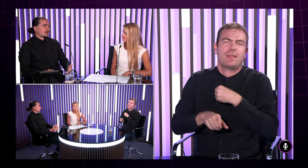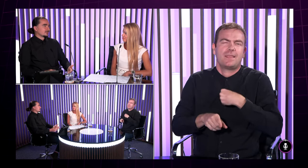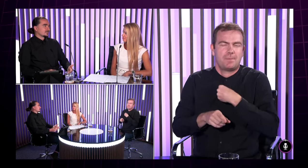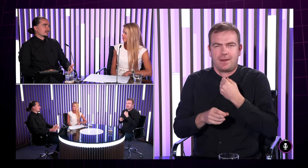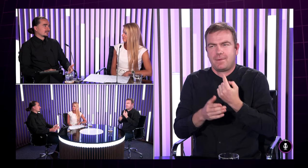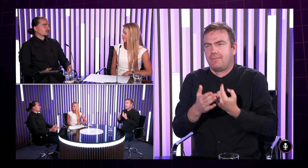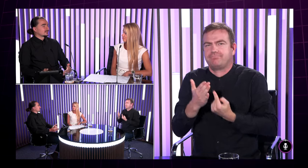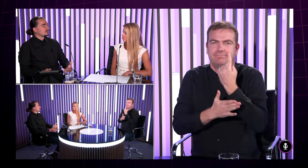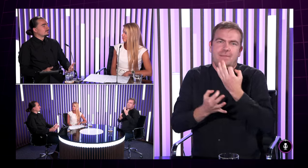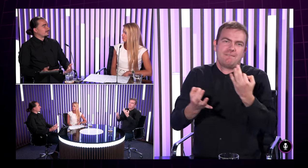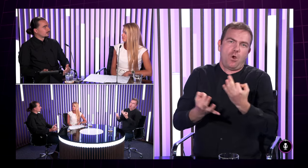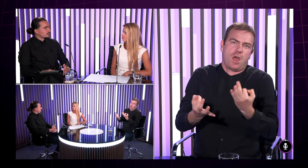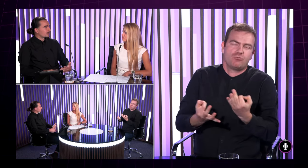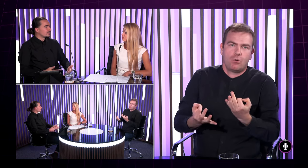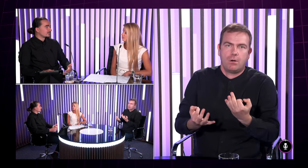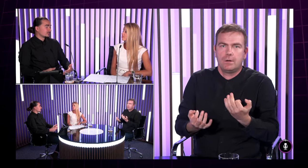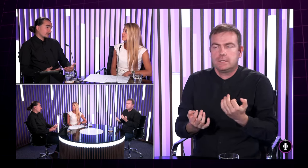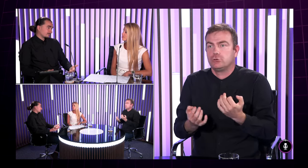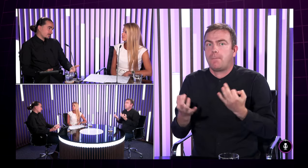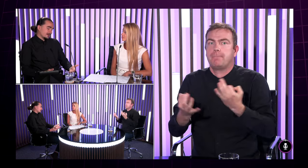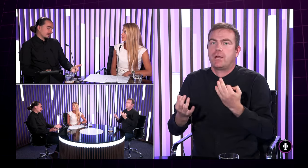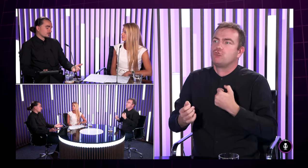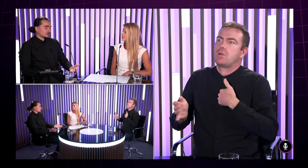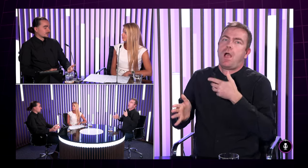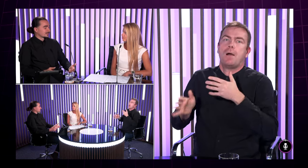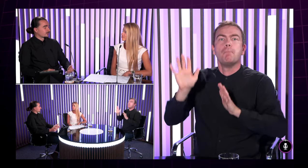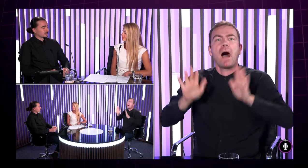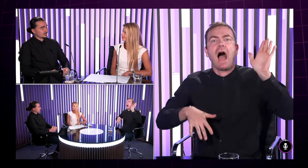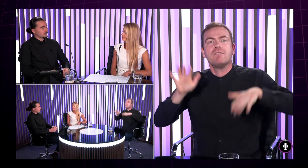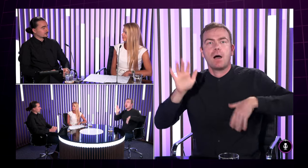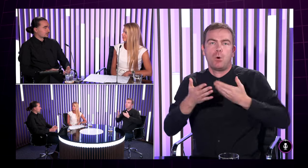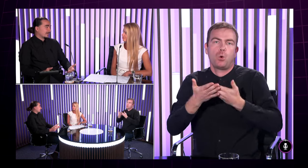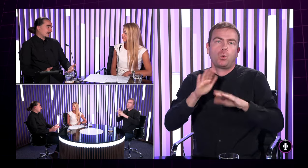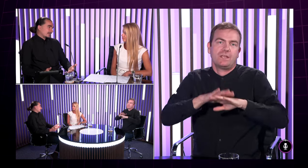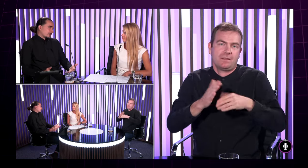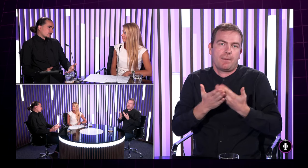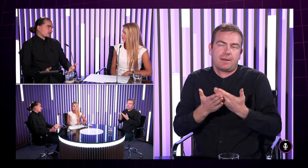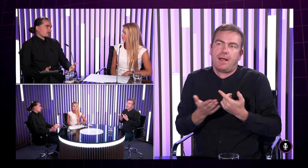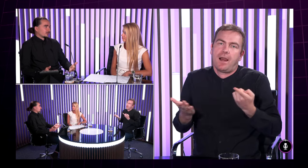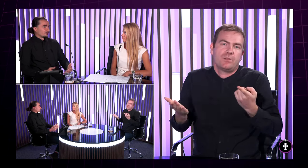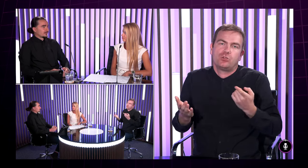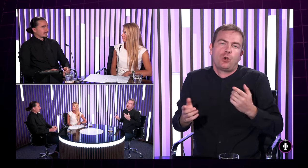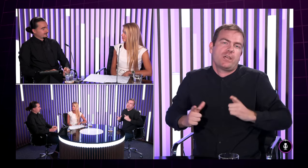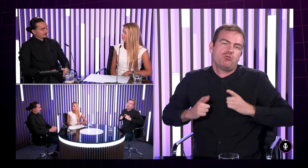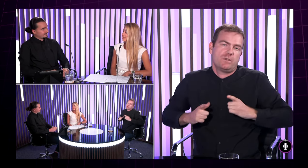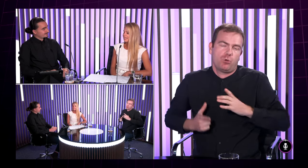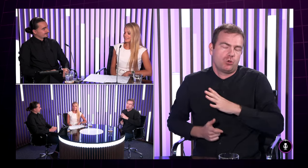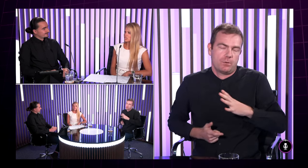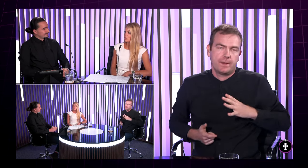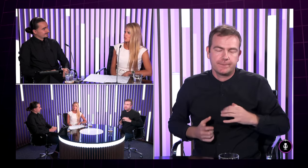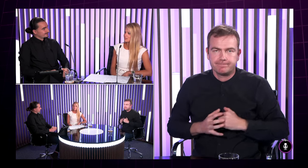ľudia rozprávali že čo tam tí mávajú tými rukami a niečo ale aj to sú situácie ktoré patria k životu čiže je to asi by som povedal normálne